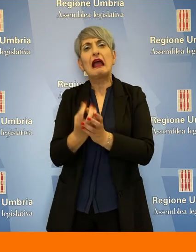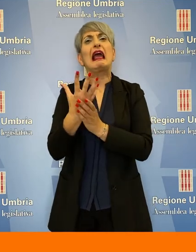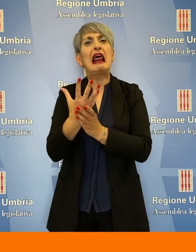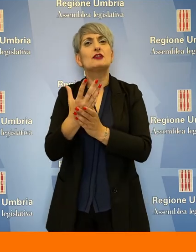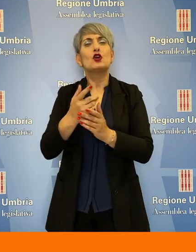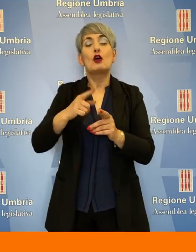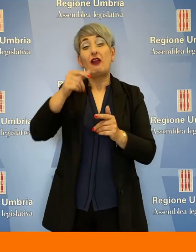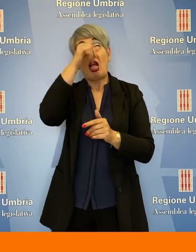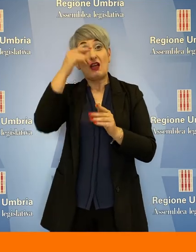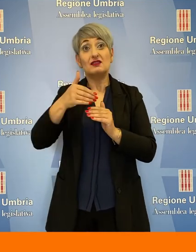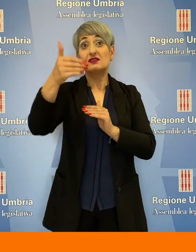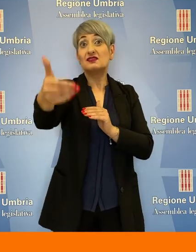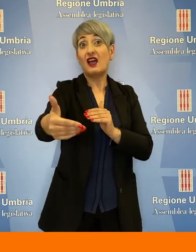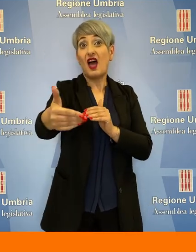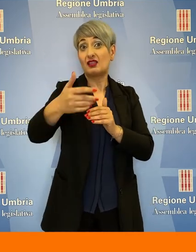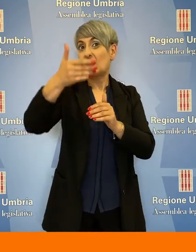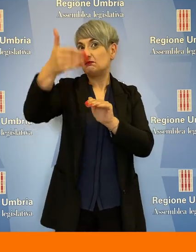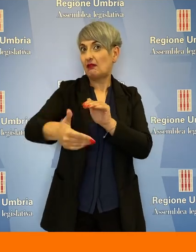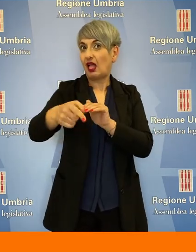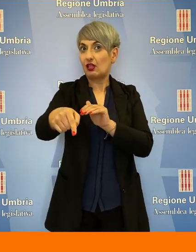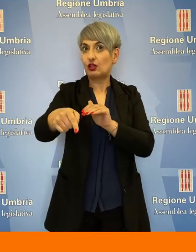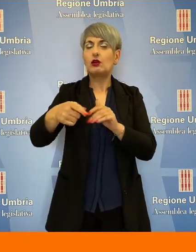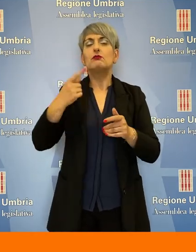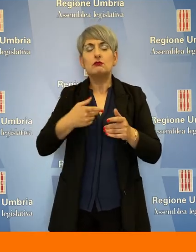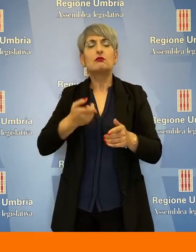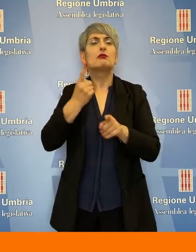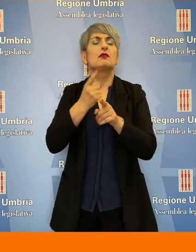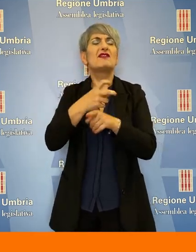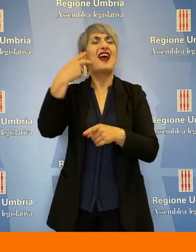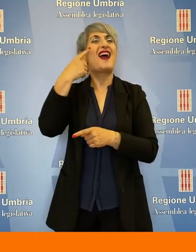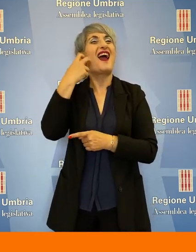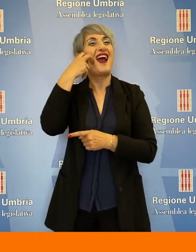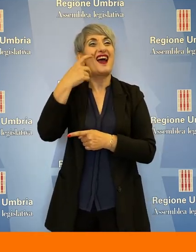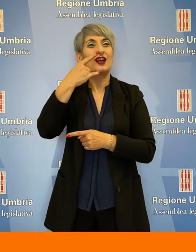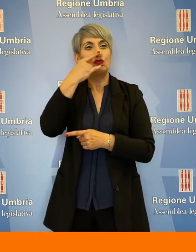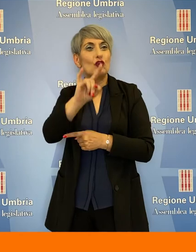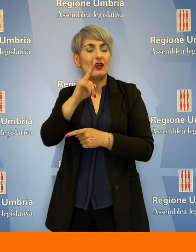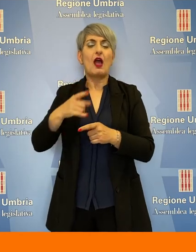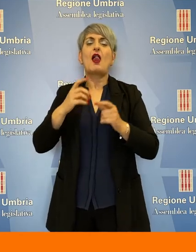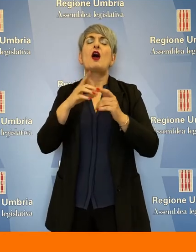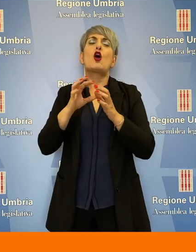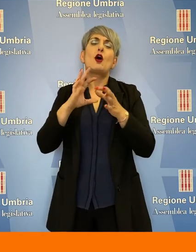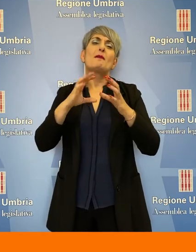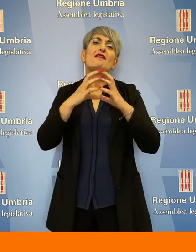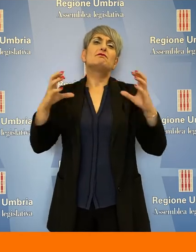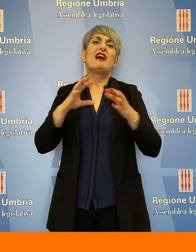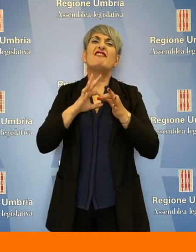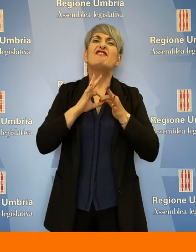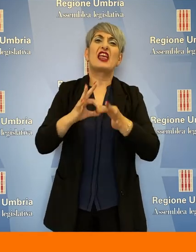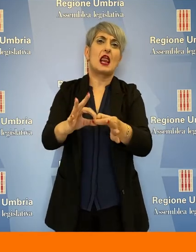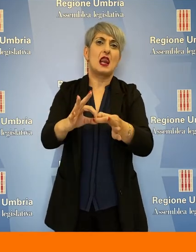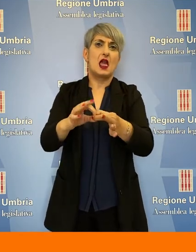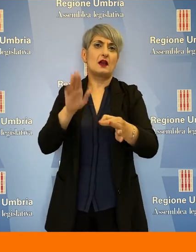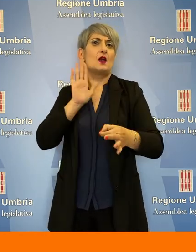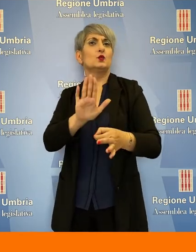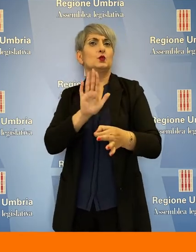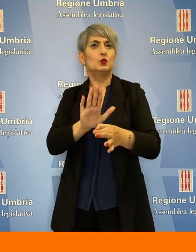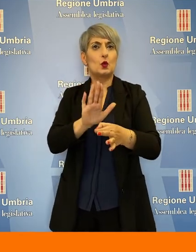creazione entro la prossima estate di una filiera regionale della carne di cinghiale. Allo studio anche l'assegnazione dei